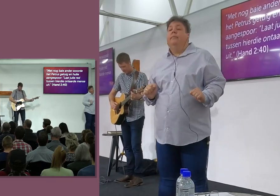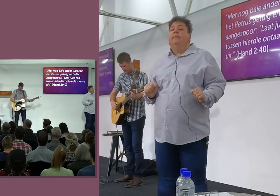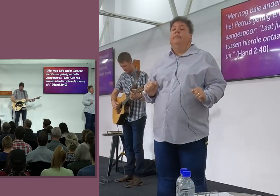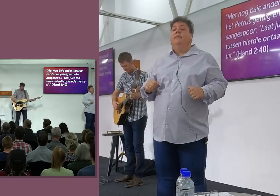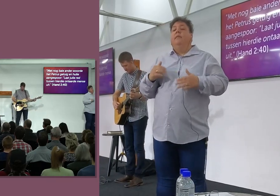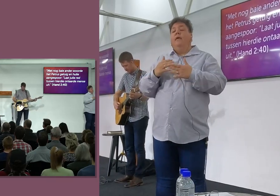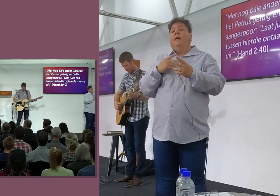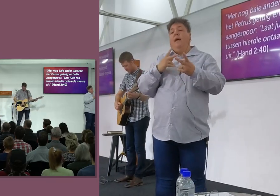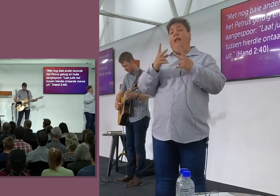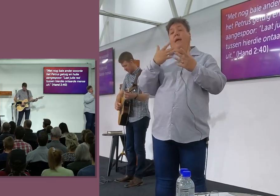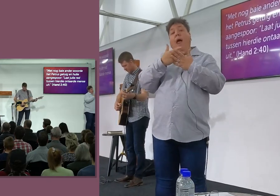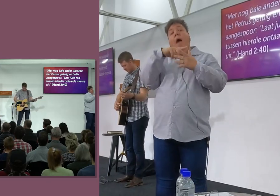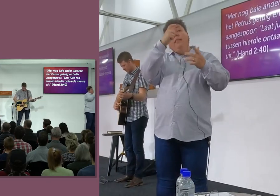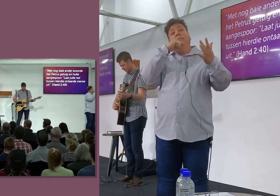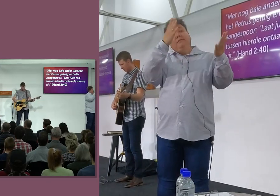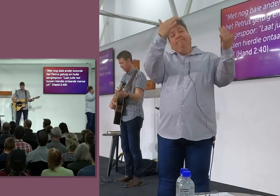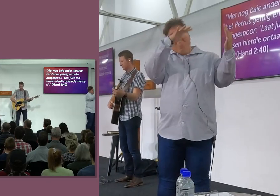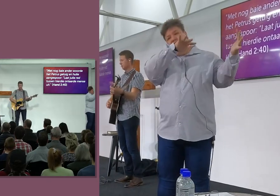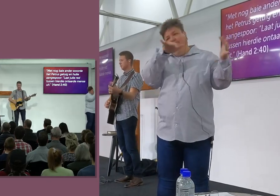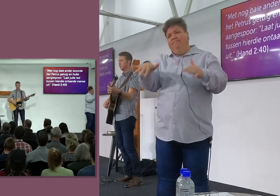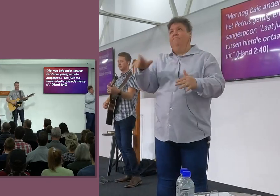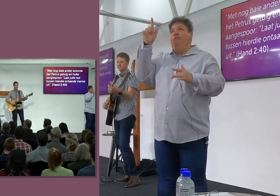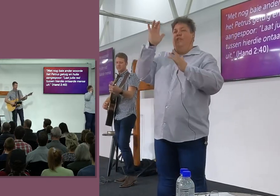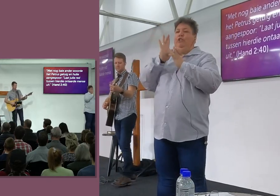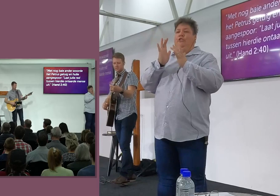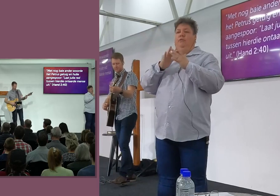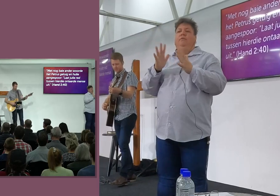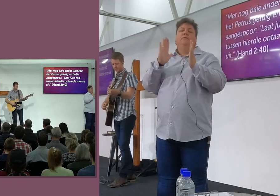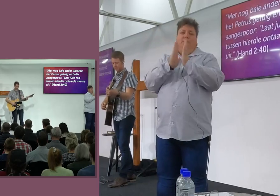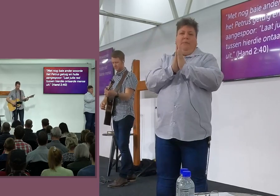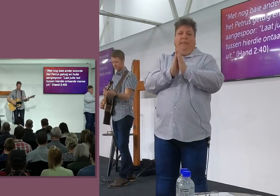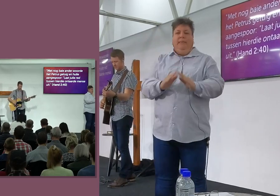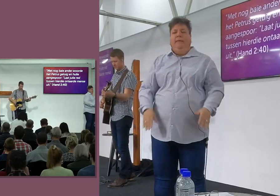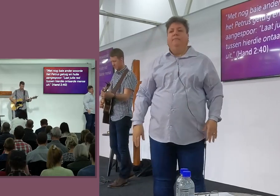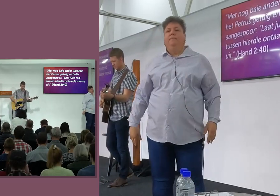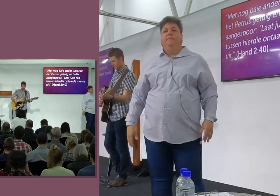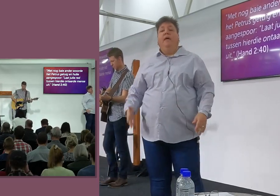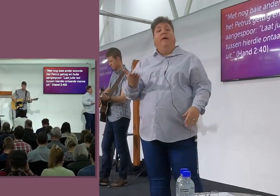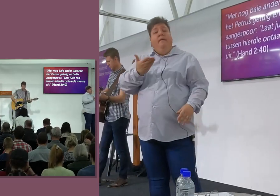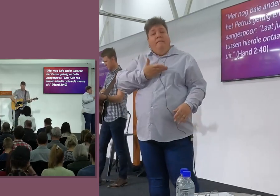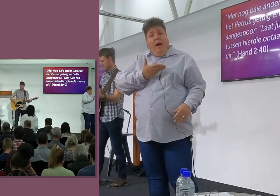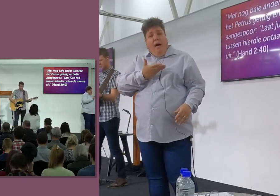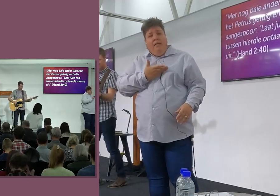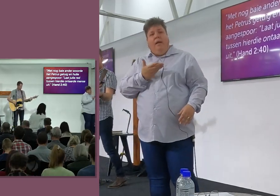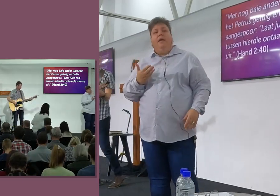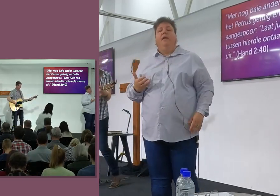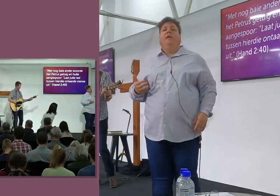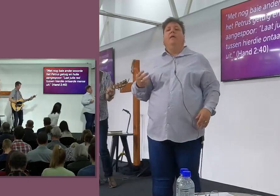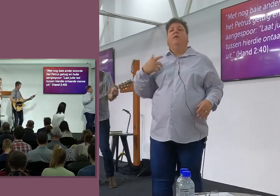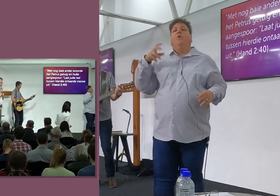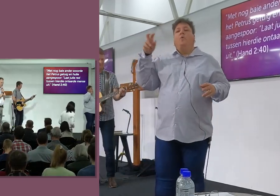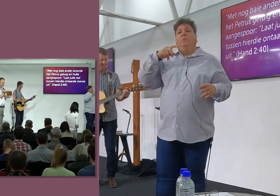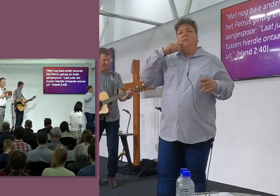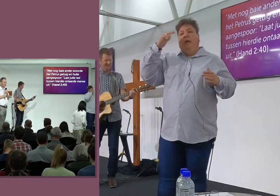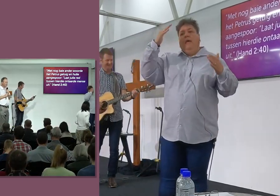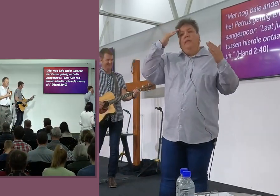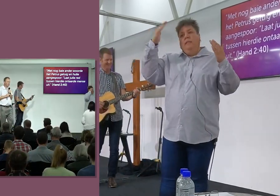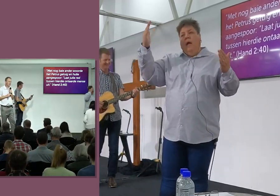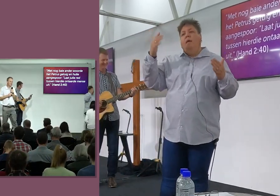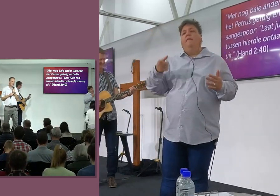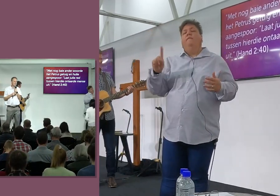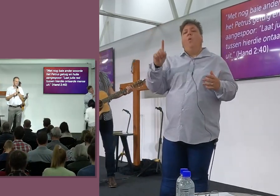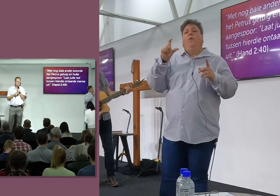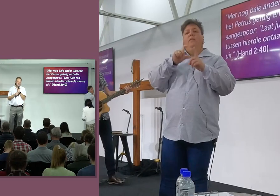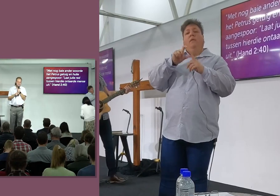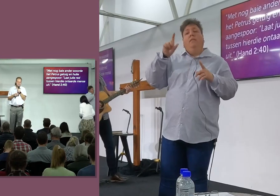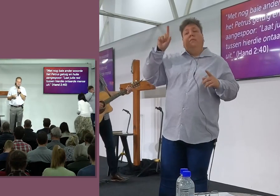dat ons mense by Jesus uit kan kry amen kom ons bid saam vader ek om dankie vir oog en ek om dankie vir